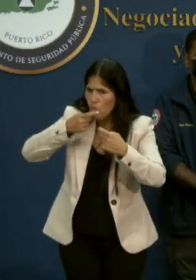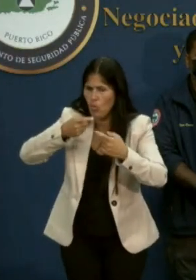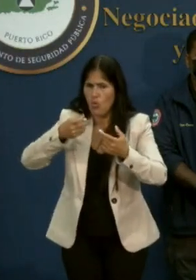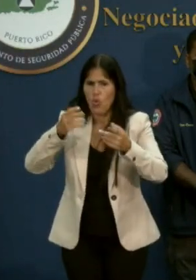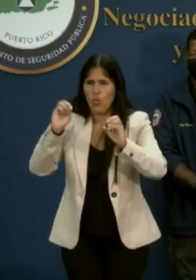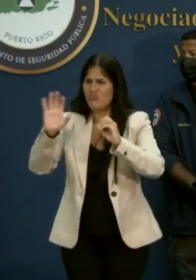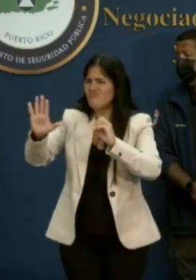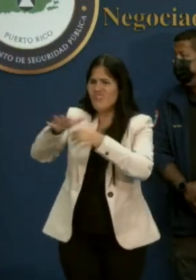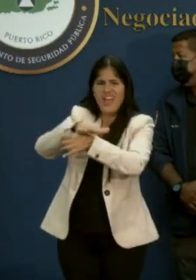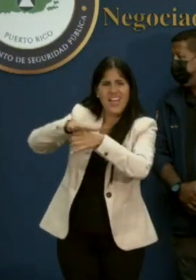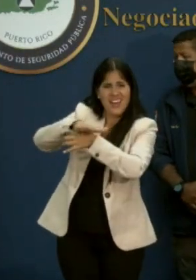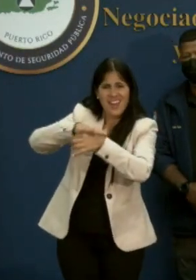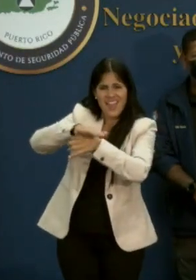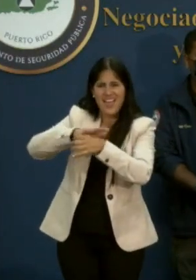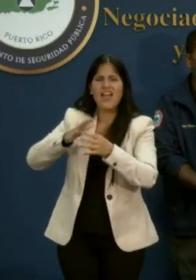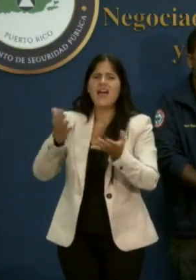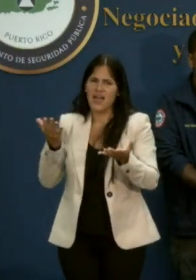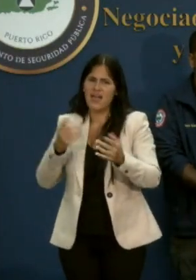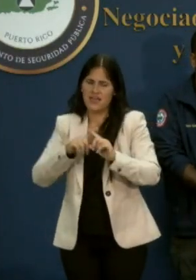predominando.